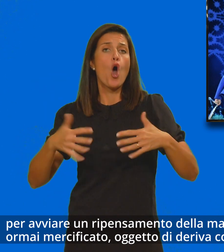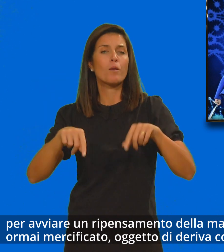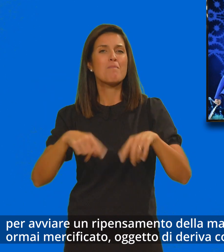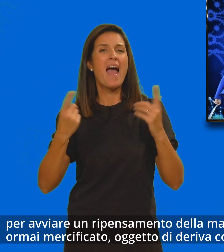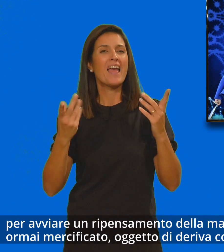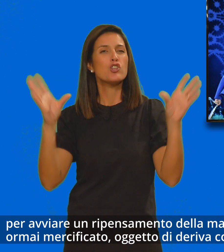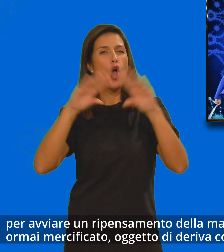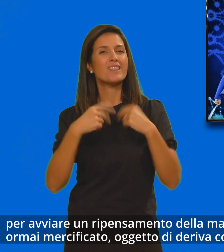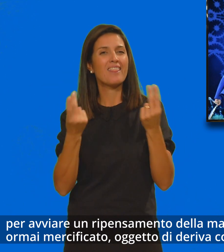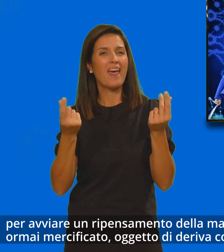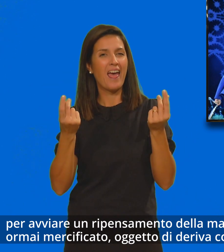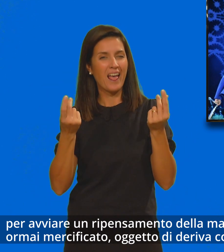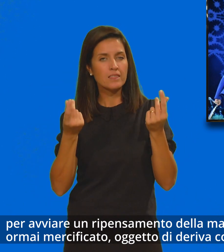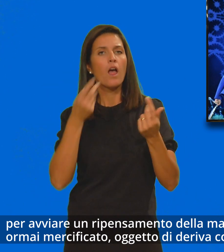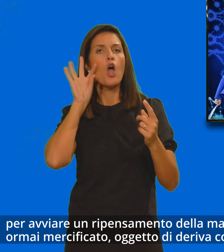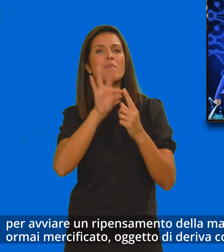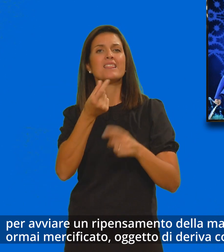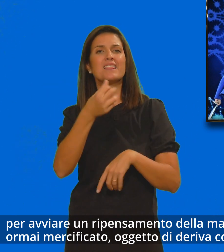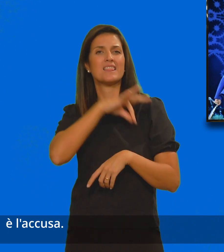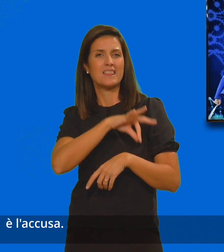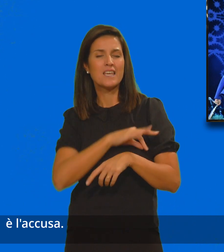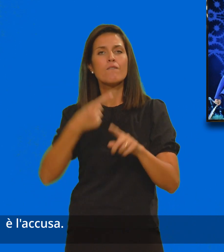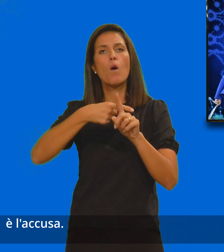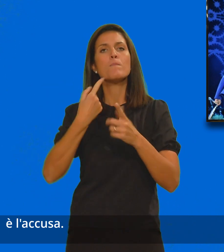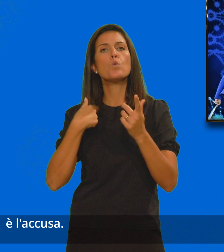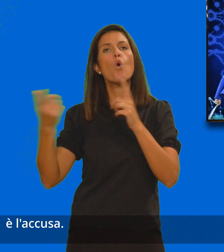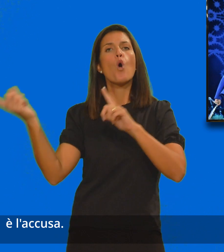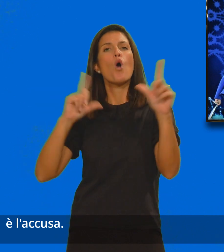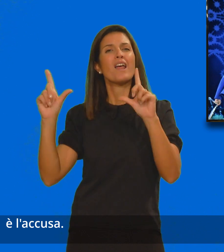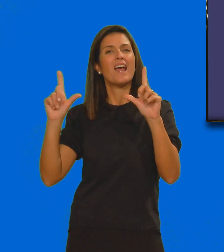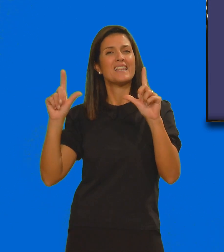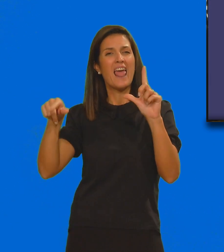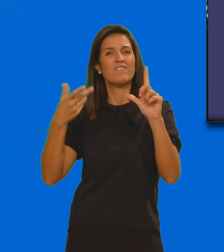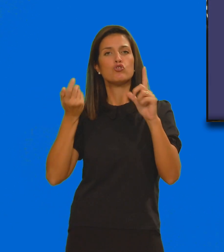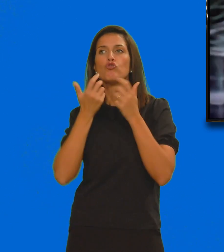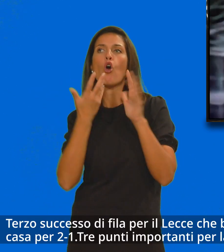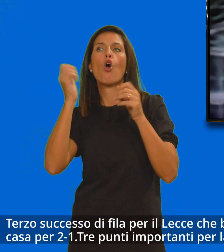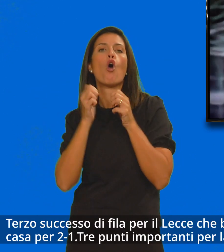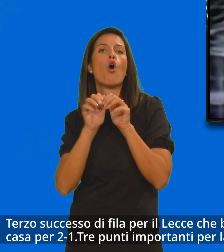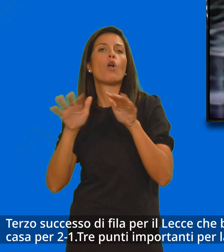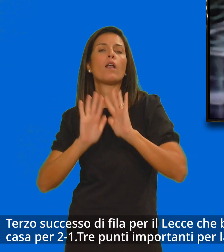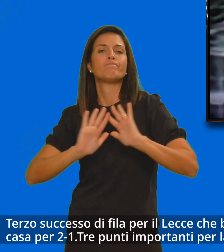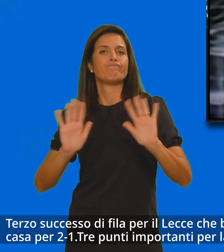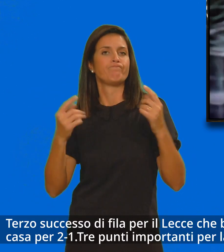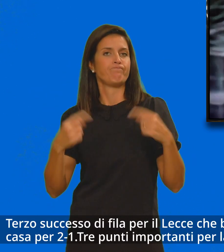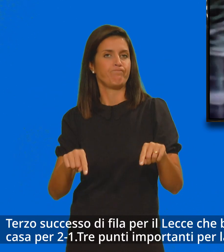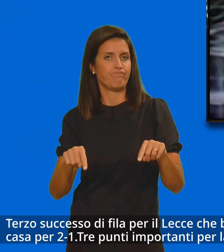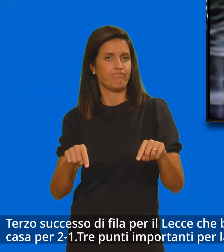oggetto di deriva commerciale televisiva e l'accusa Terzo successo di fila per il Lecce che